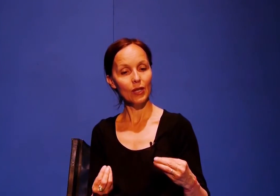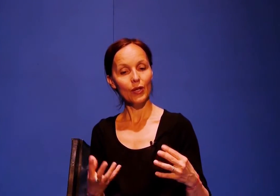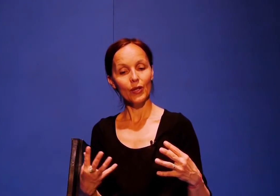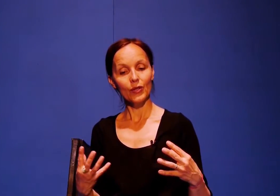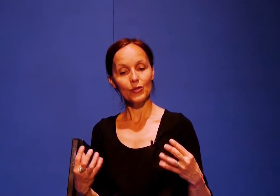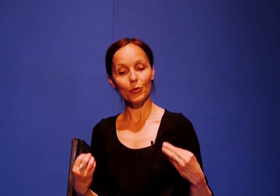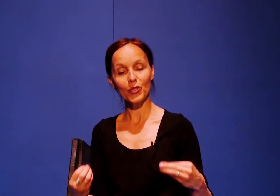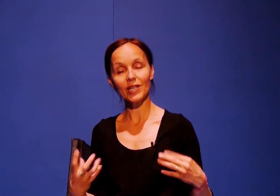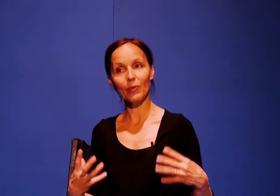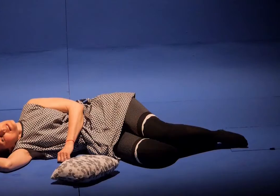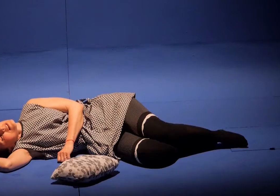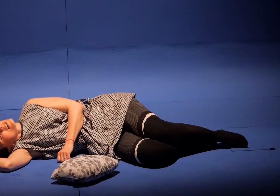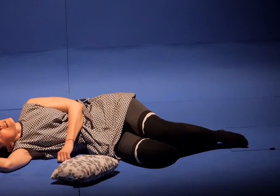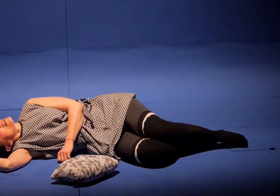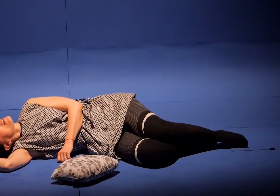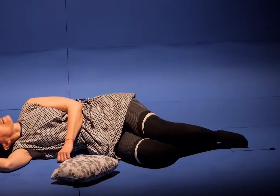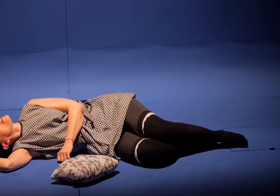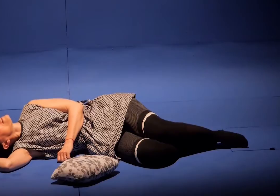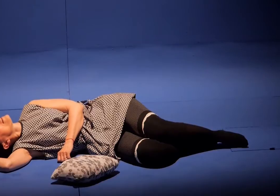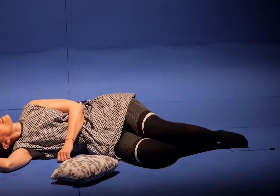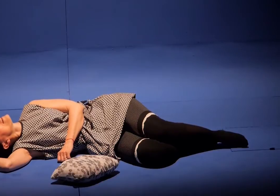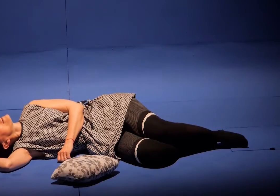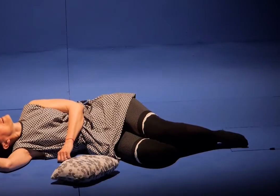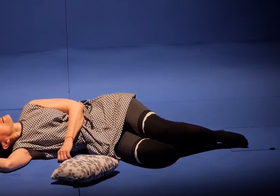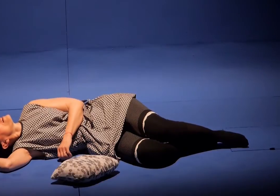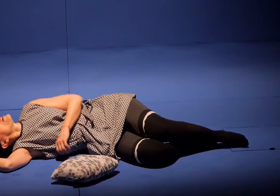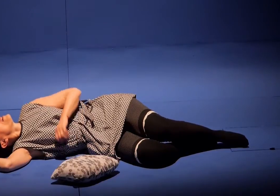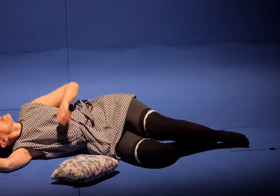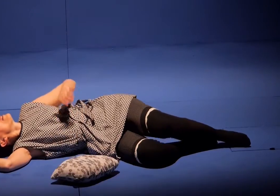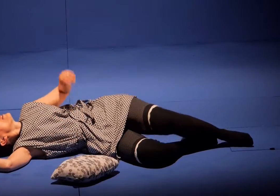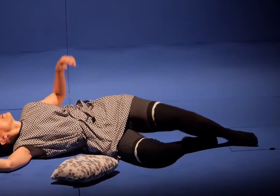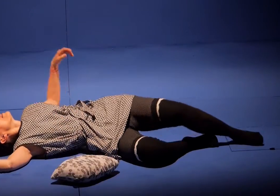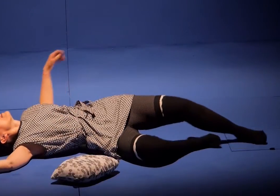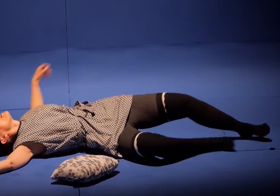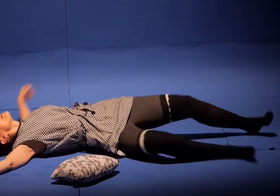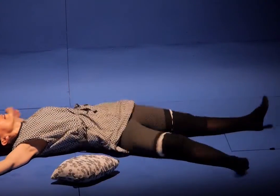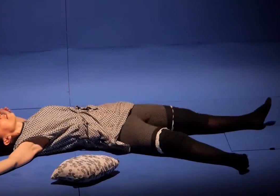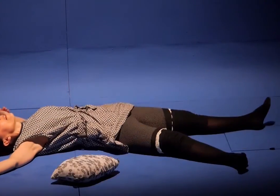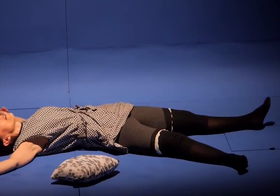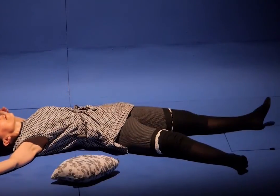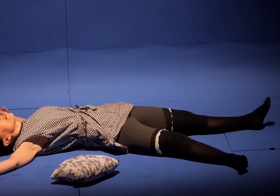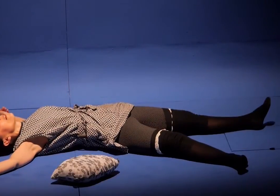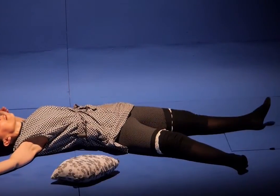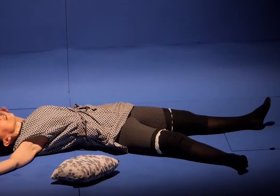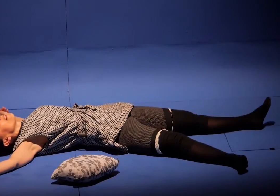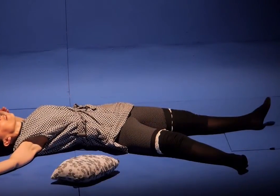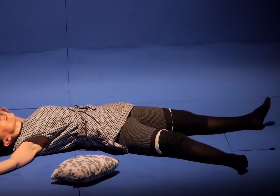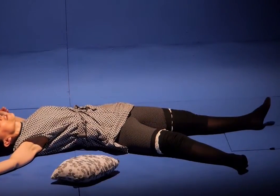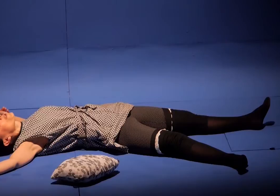Et ce projet qui parle de la fatigue des mères, la fatigue est dans le corps, et je trouve qu'entre le français parlé